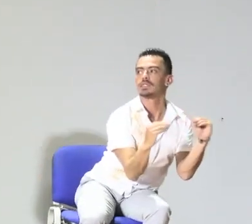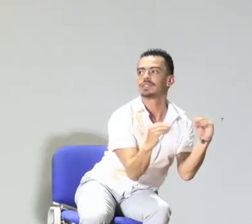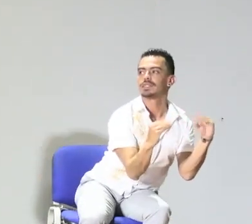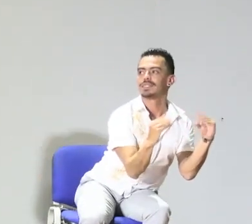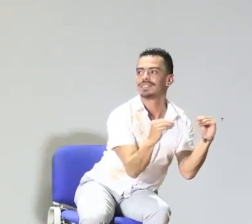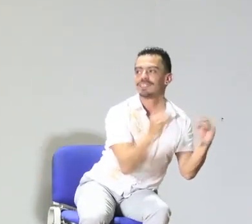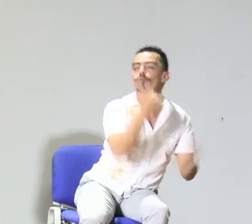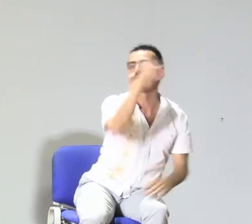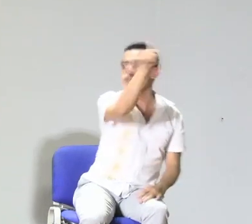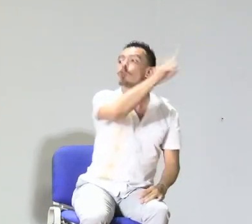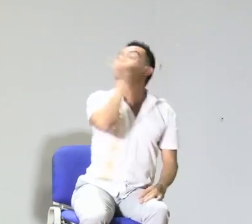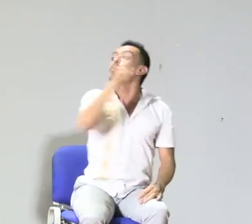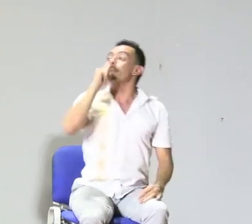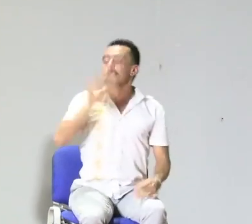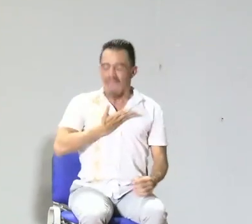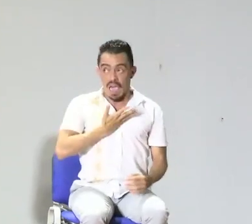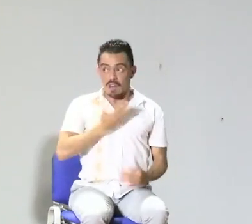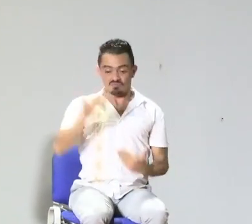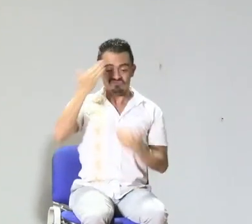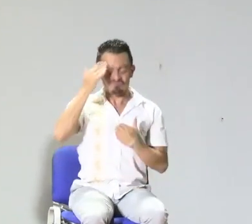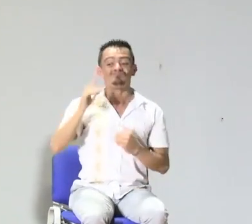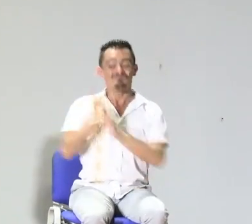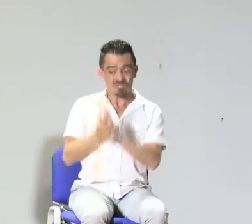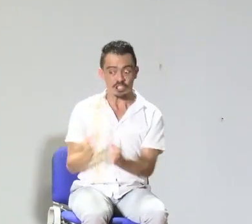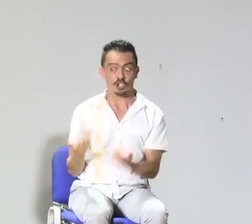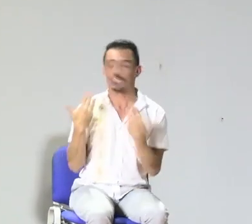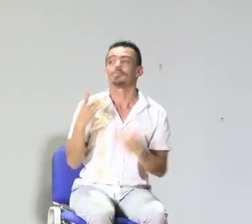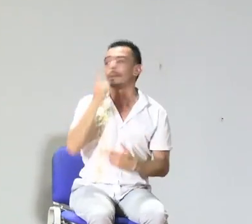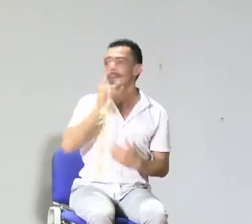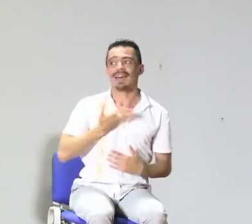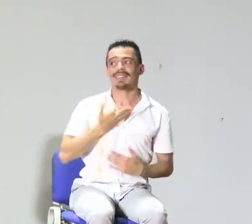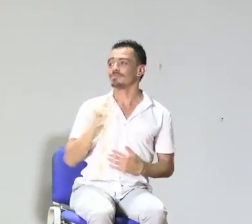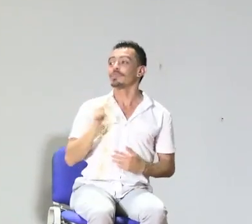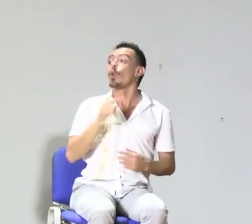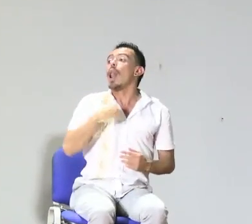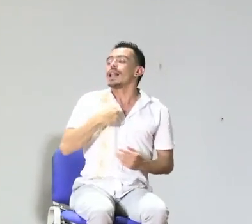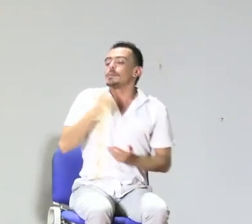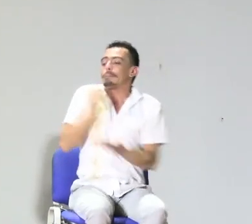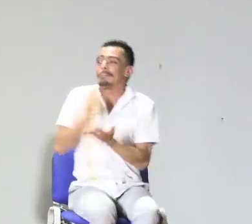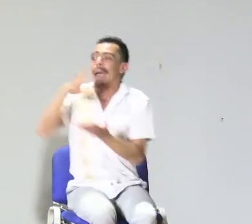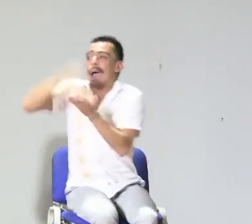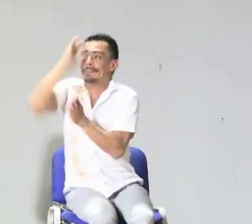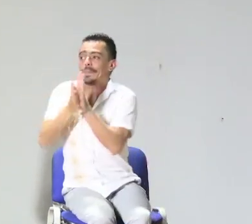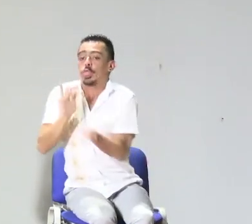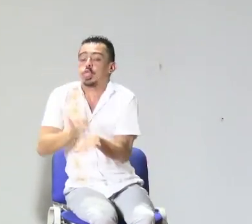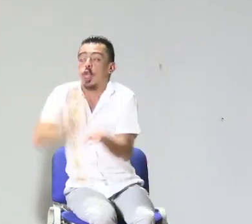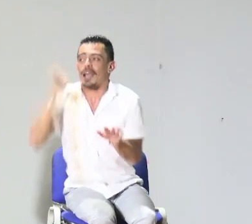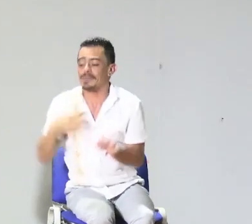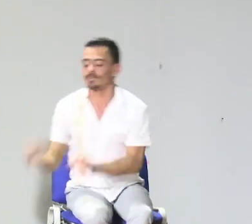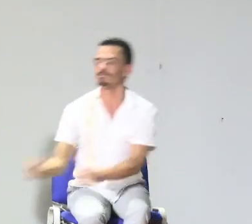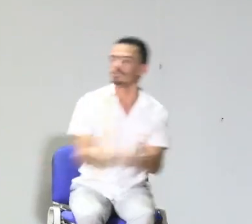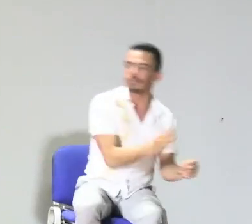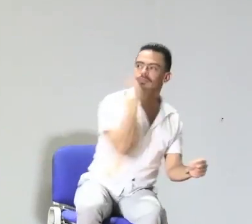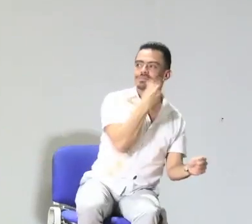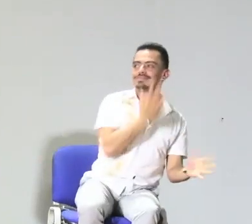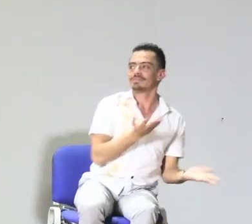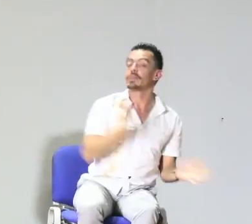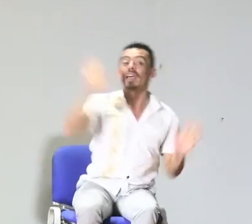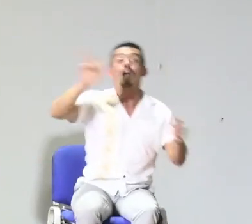comprendan, por supuesto, la lengua de señas, la aprendan y en el hogar puedan utilizarla con sus hijos. Si el padre de familia tal vez se